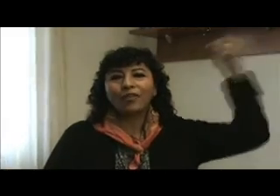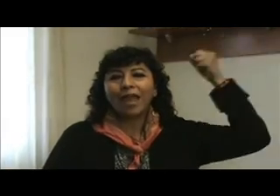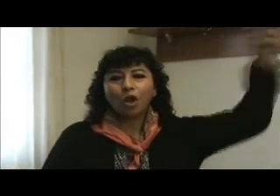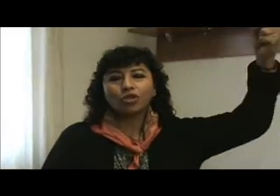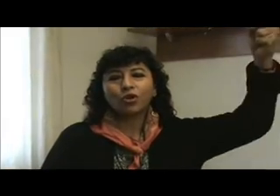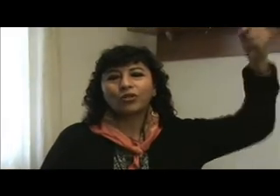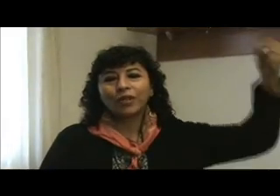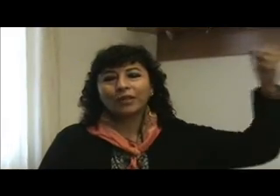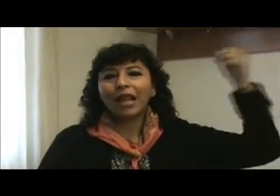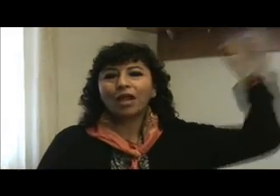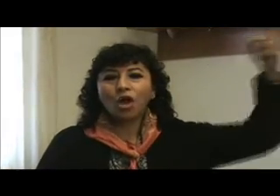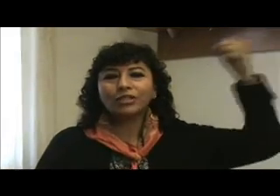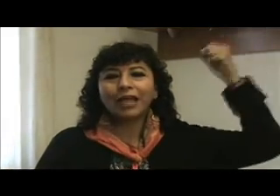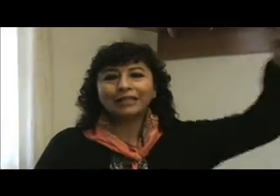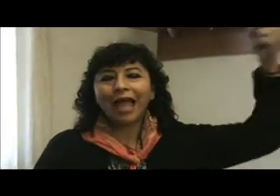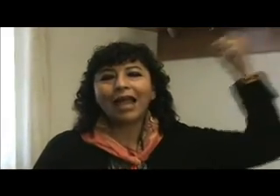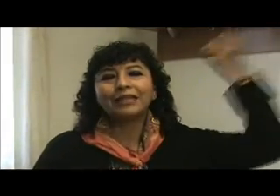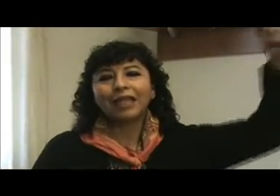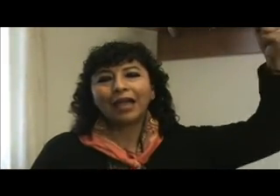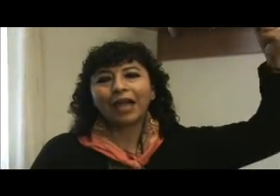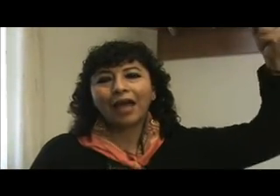poderosos de la costa hasta la sierra.